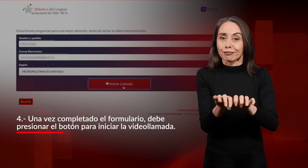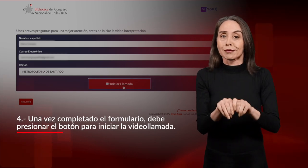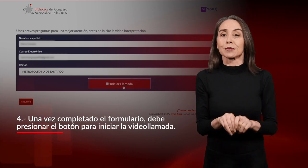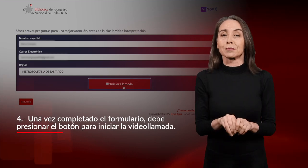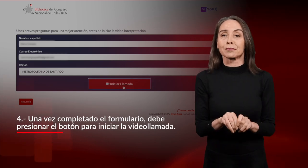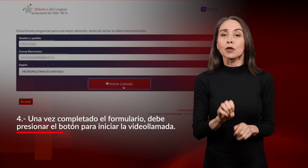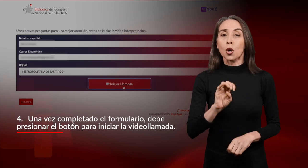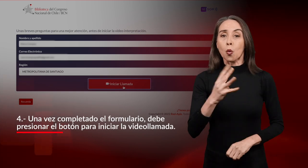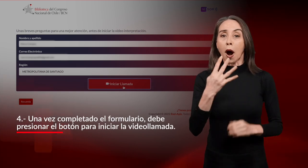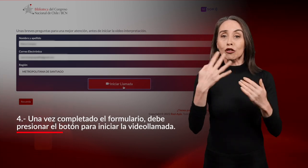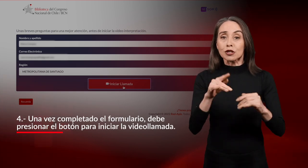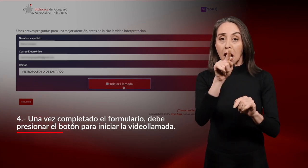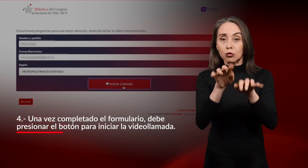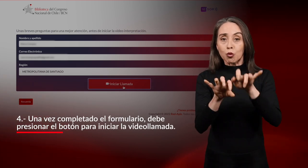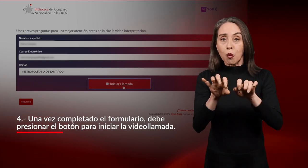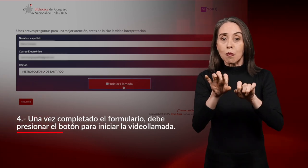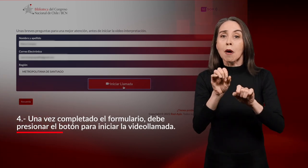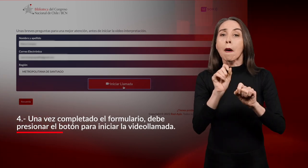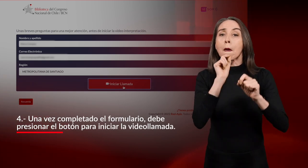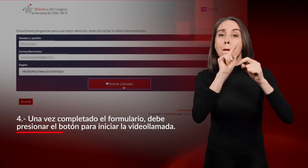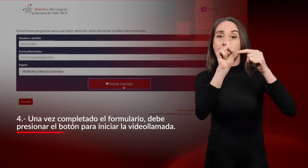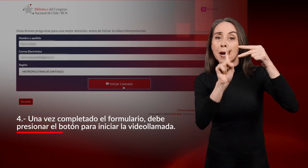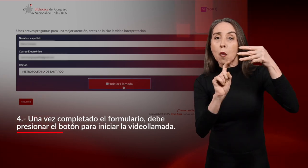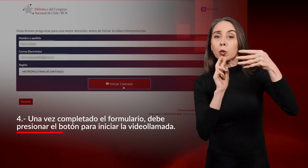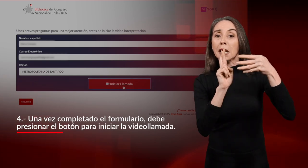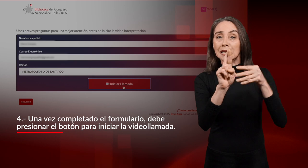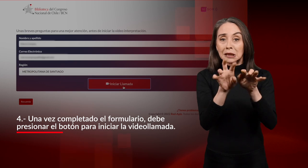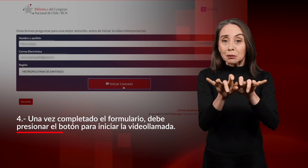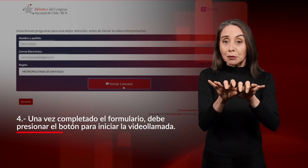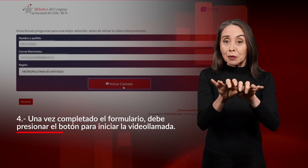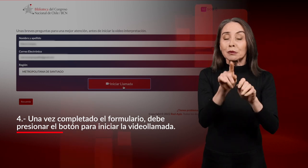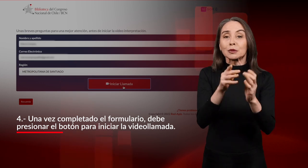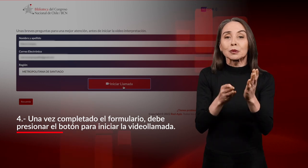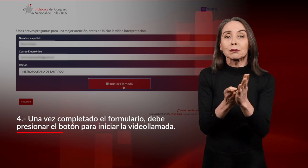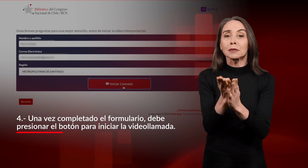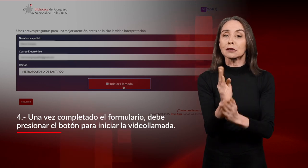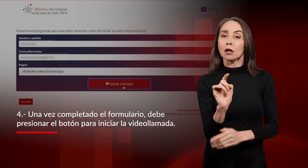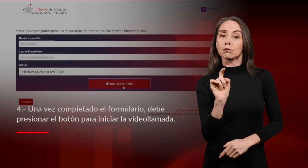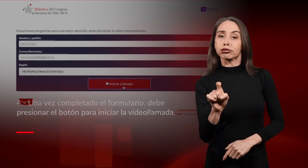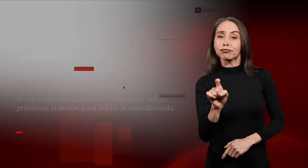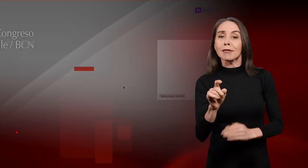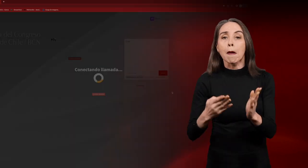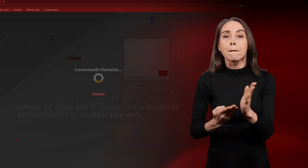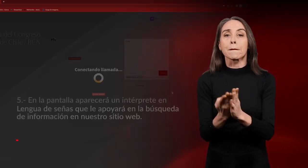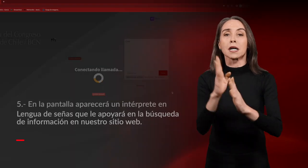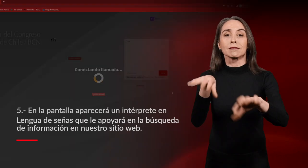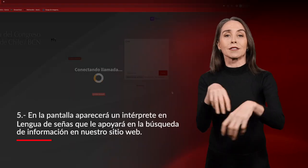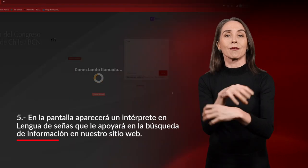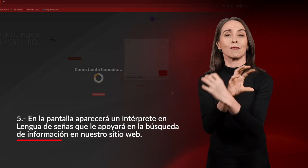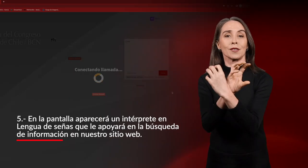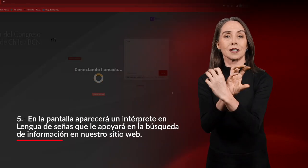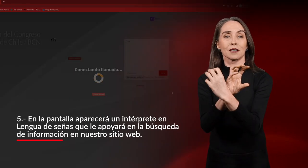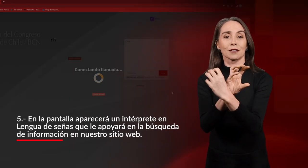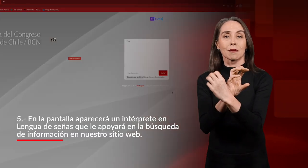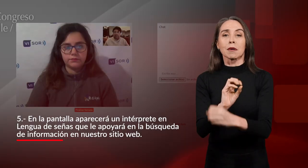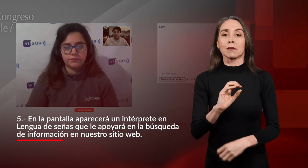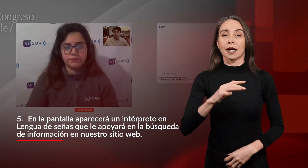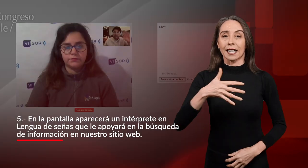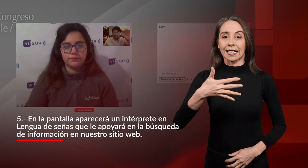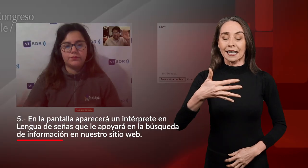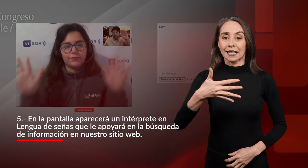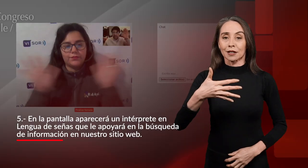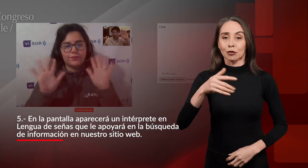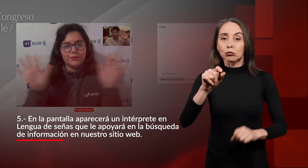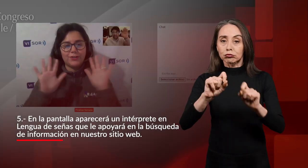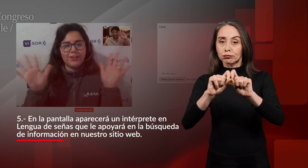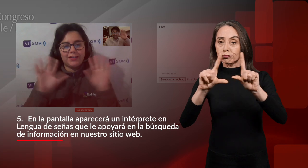Una vez completado el formulario debe presionar el botón para iniciar la videollamada. 5. En la